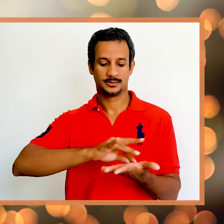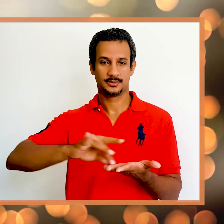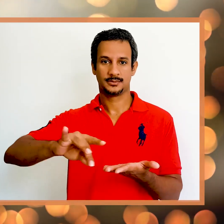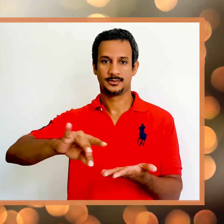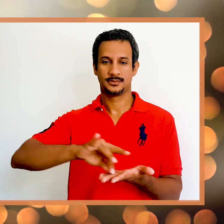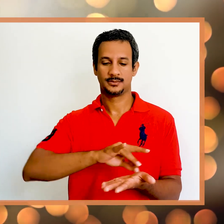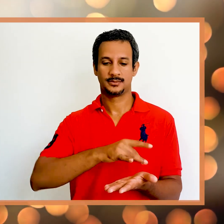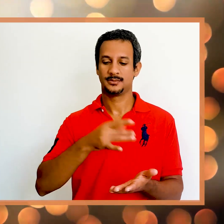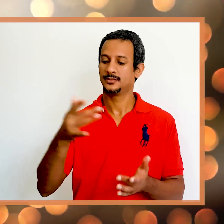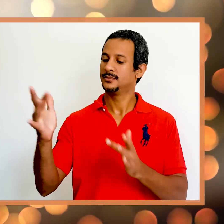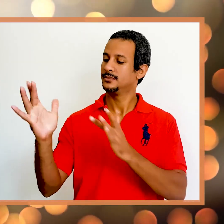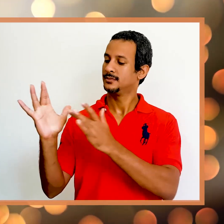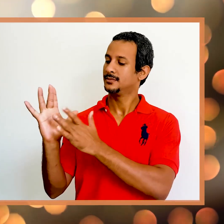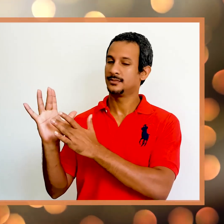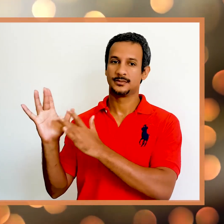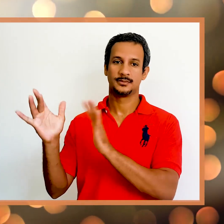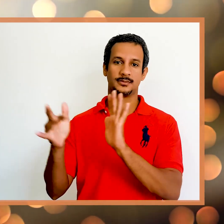Perdoou seus inimigos.